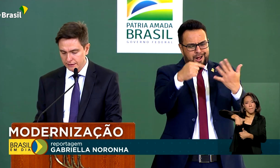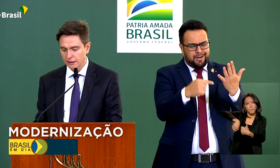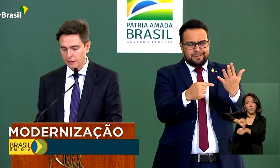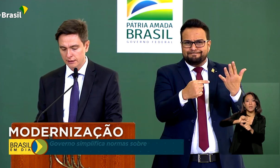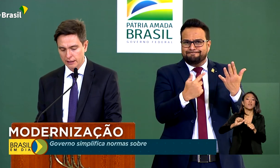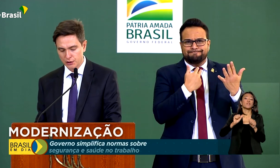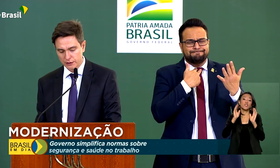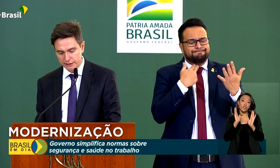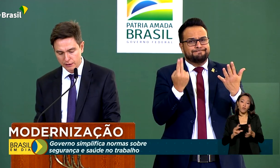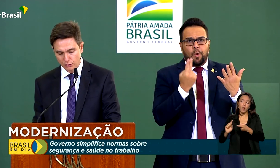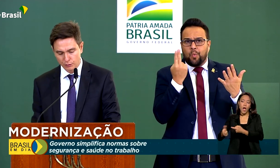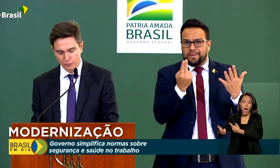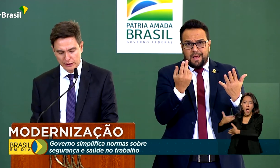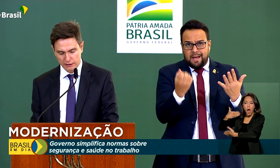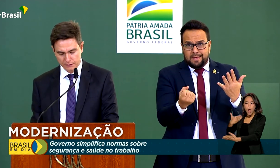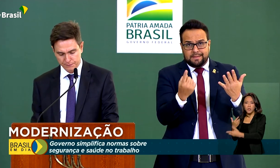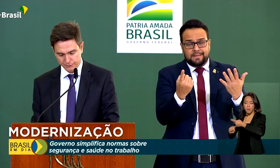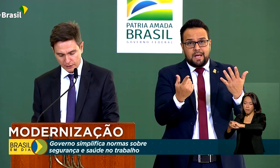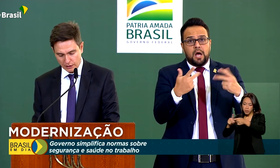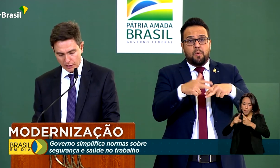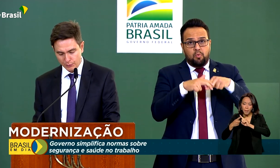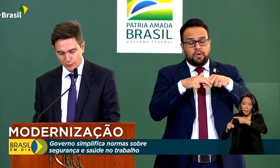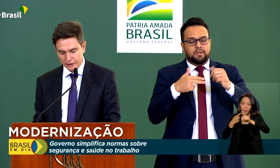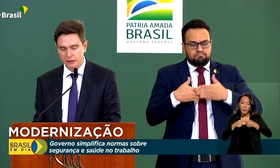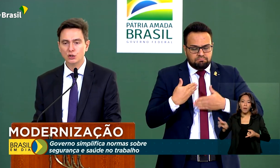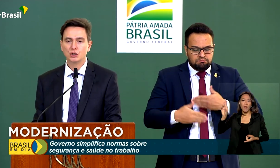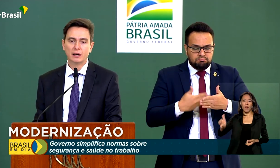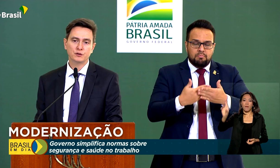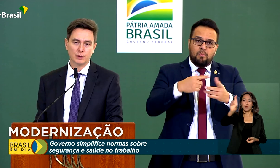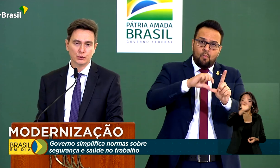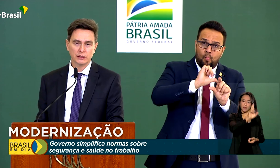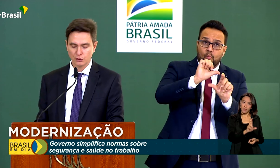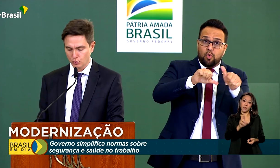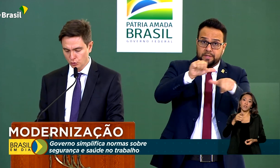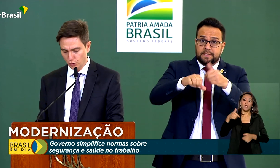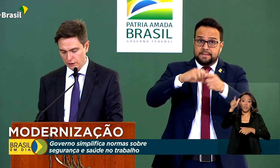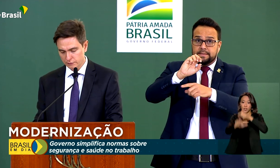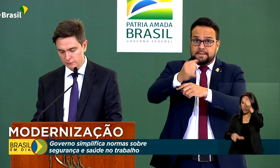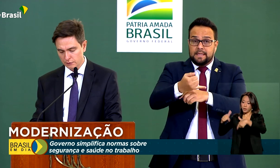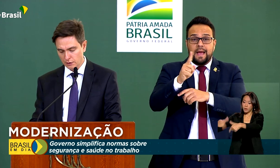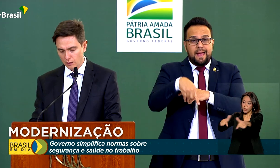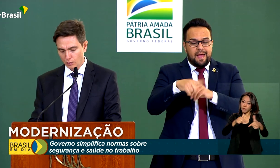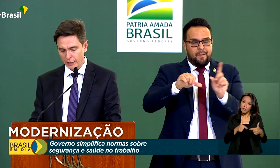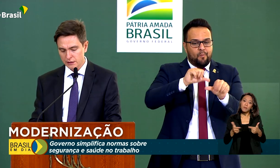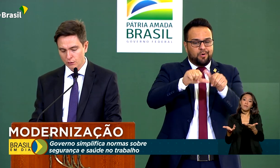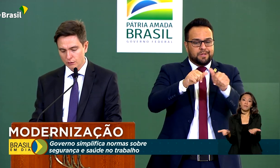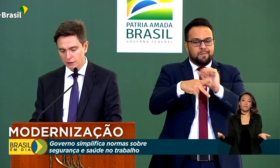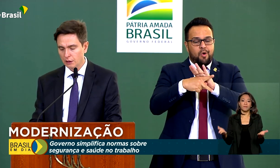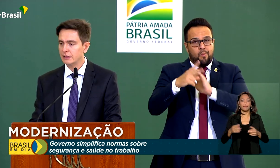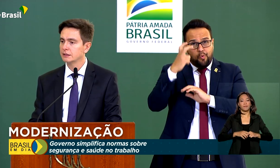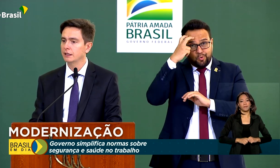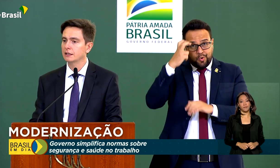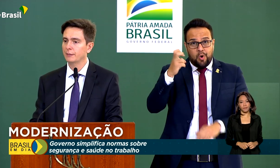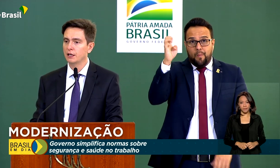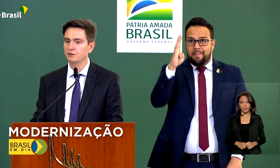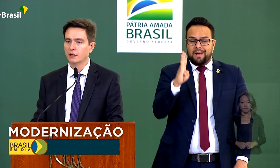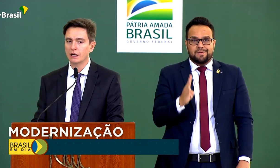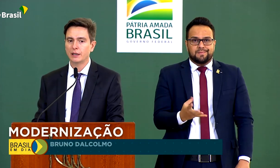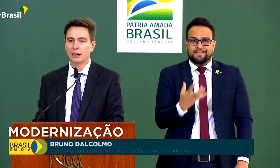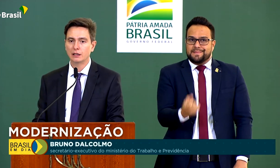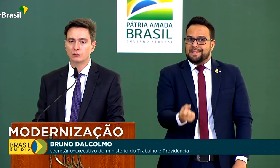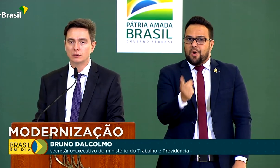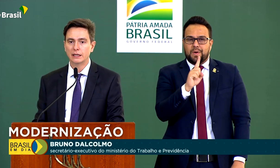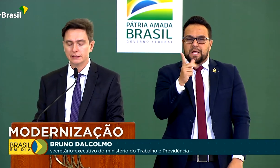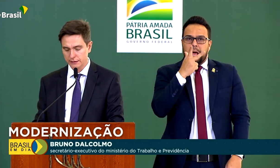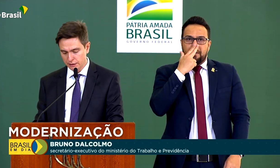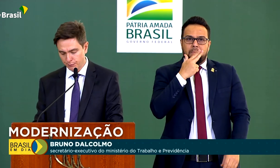amplamente discutidas com representantes de trabalhadores e empregadores. O Brasil não aceita mais